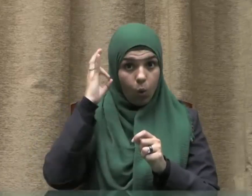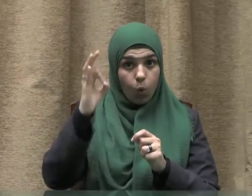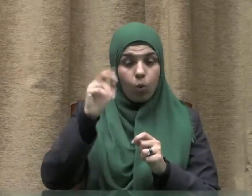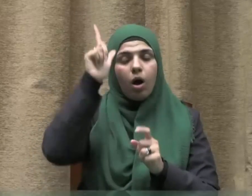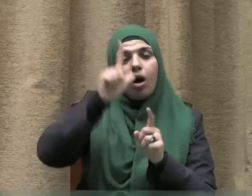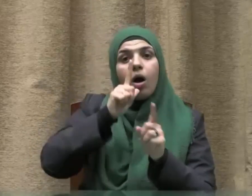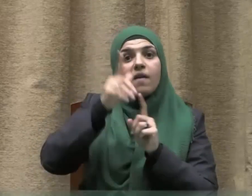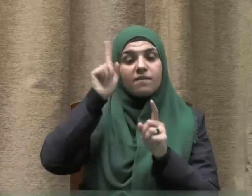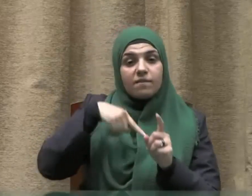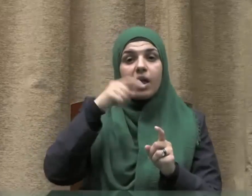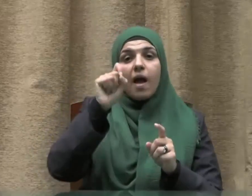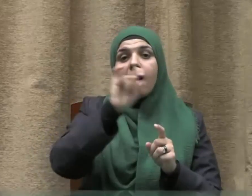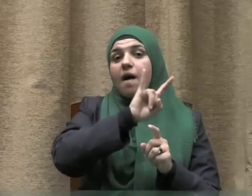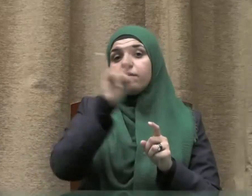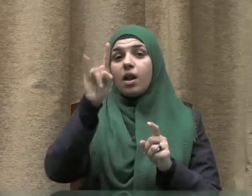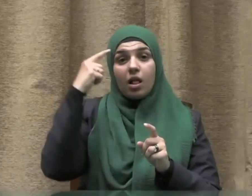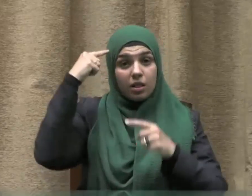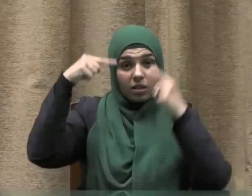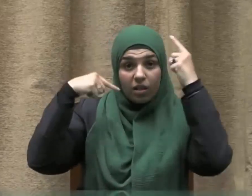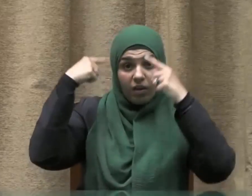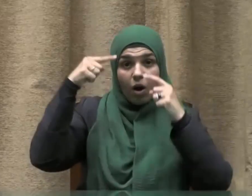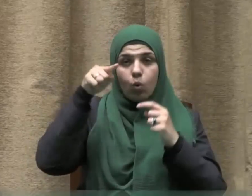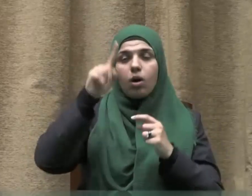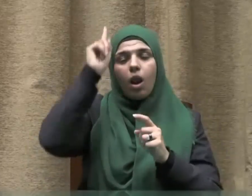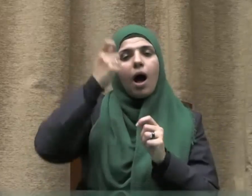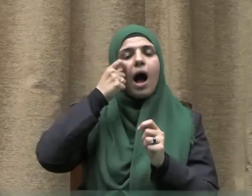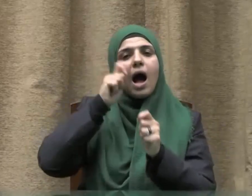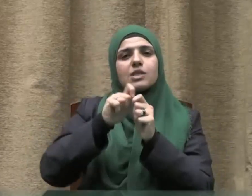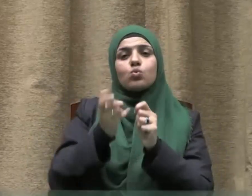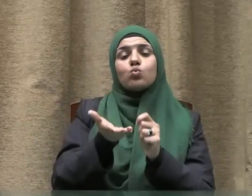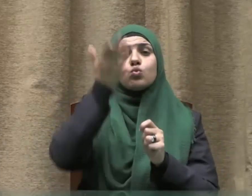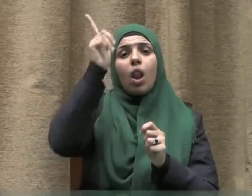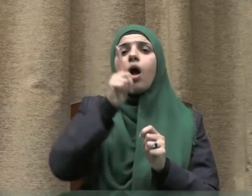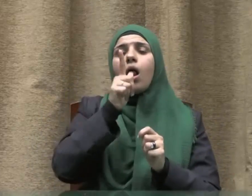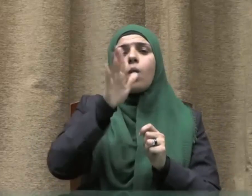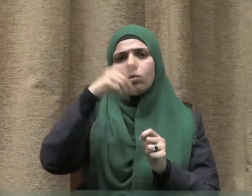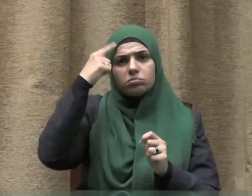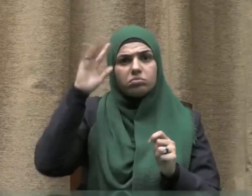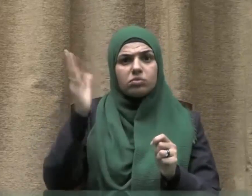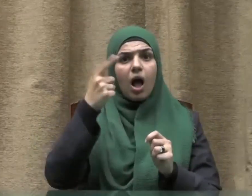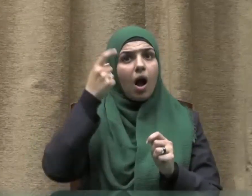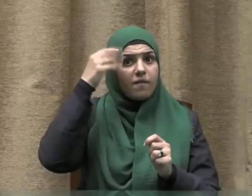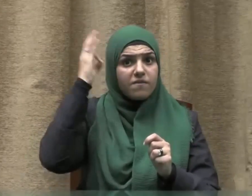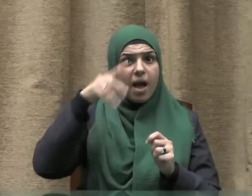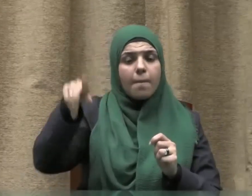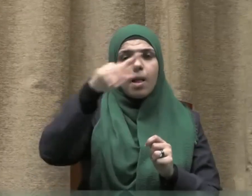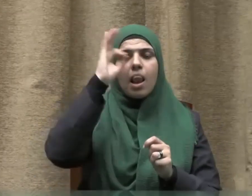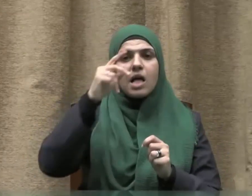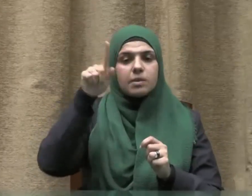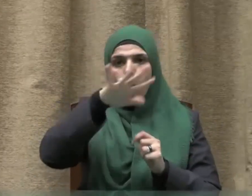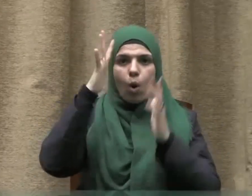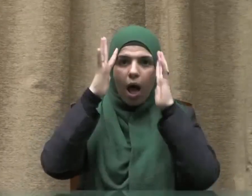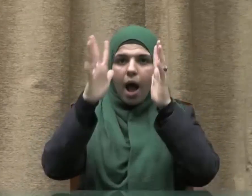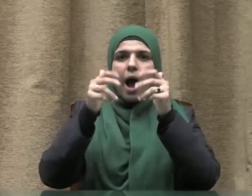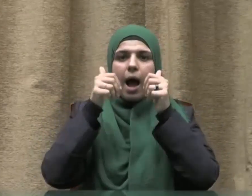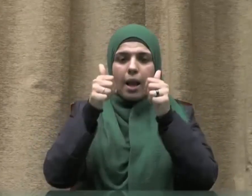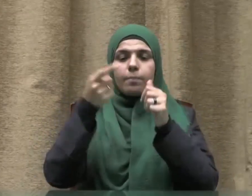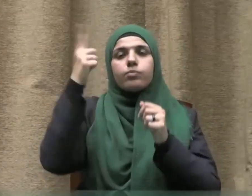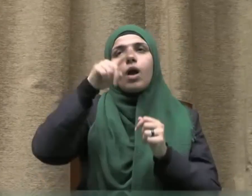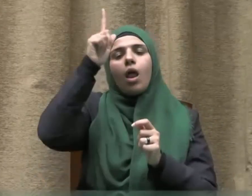أفلا تتفكرون ويقول عز وجل وما يعقلها إلا العالمون ويقول